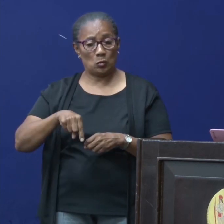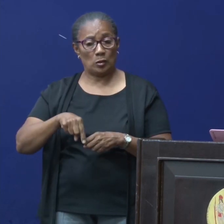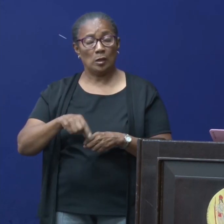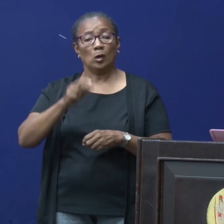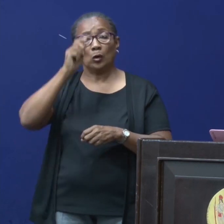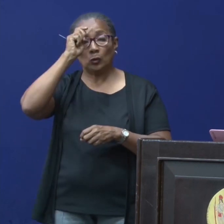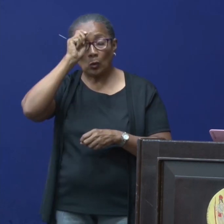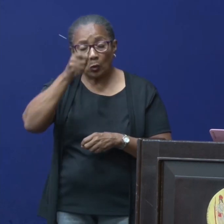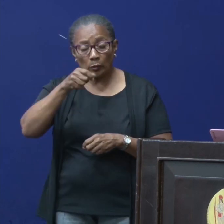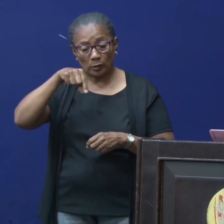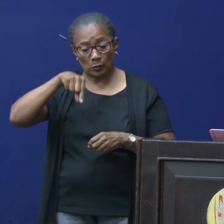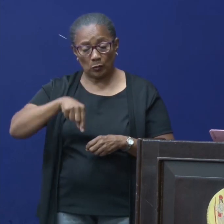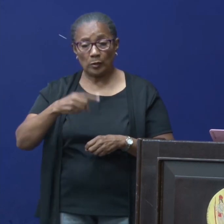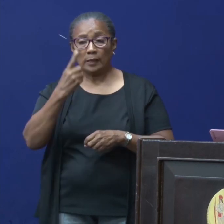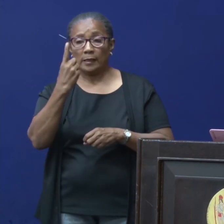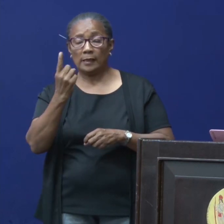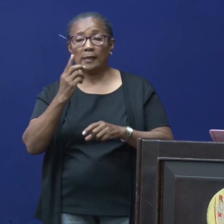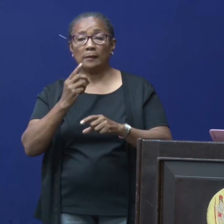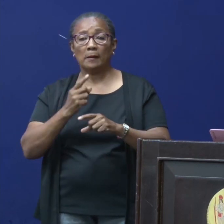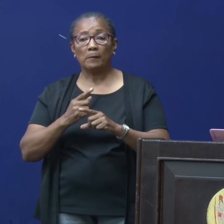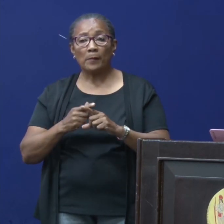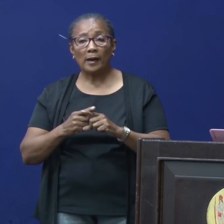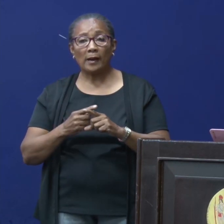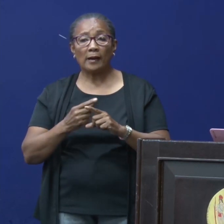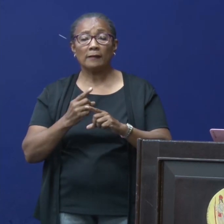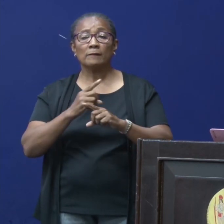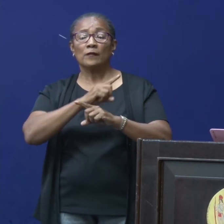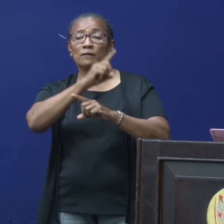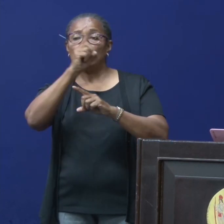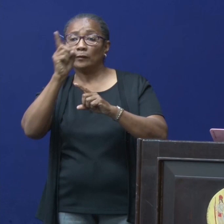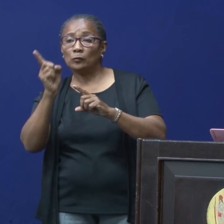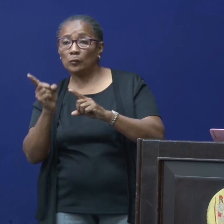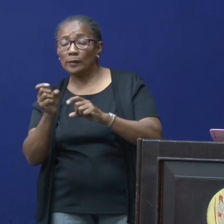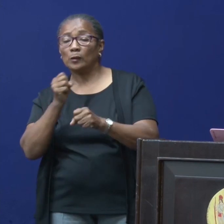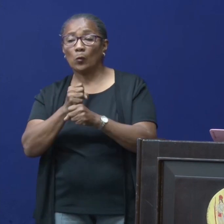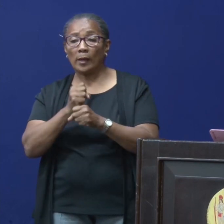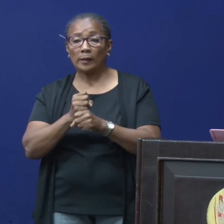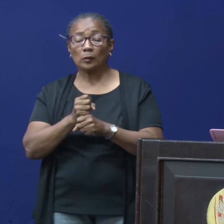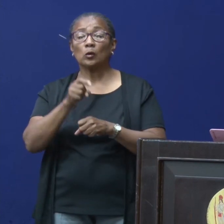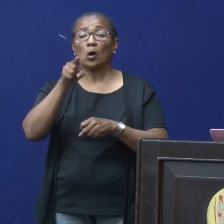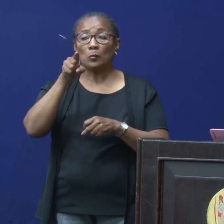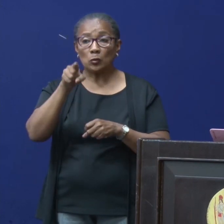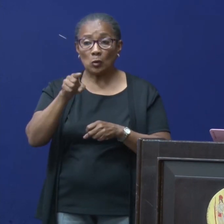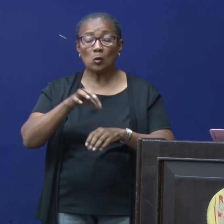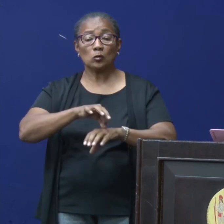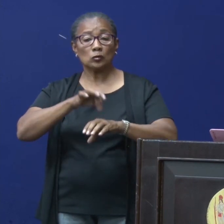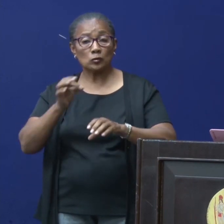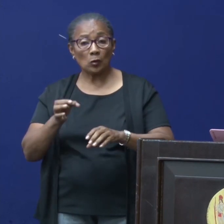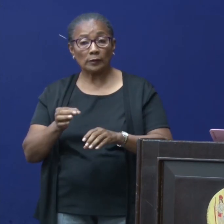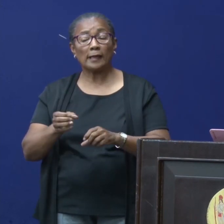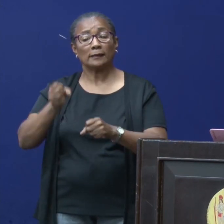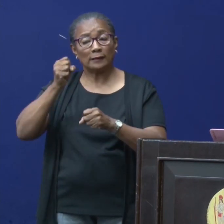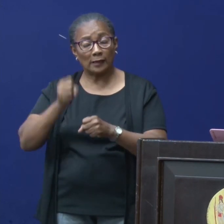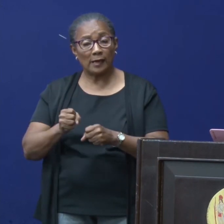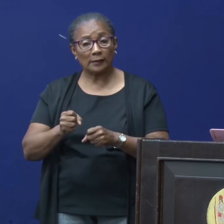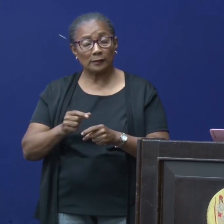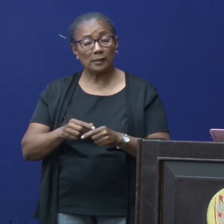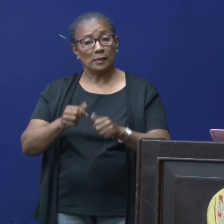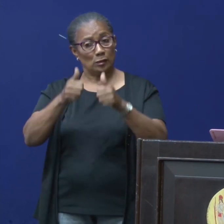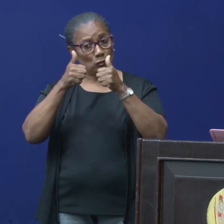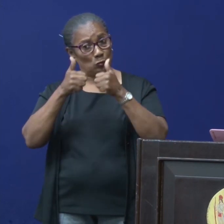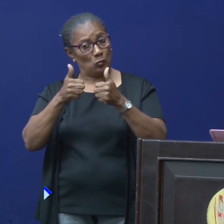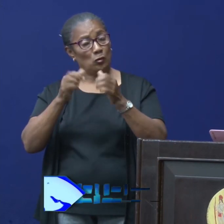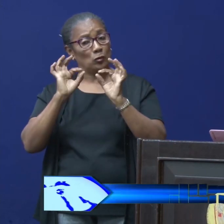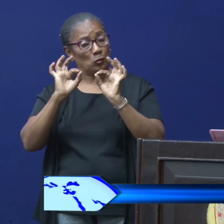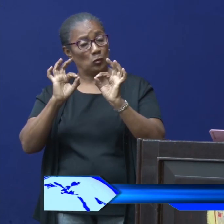eenmaal 24 uur werken om uw gezondheid zoveel als mogelijk te garanderen. En dat is een hele mooie post